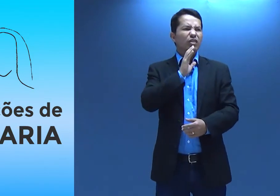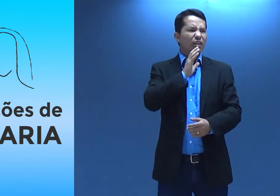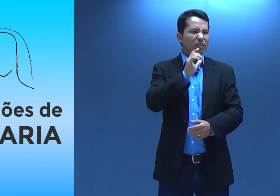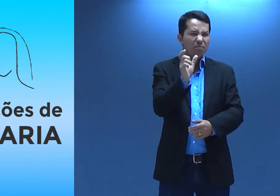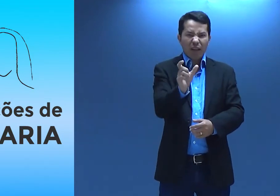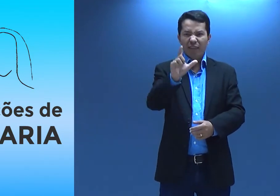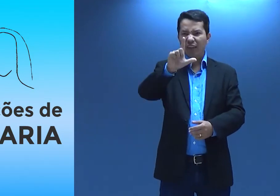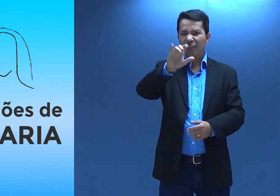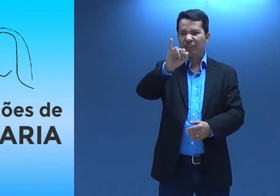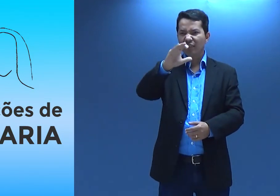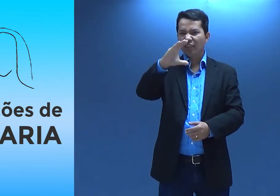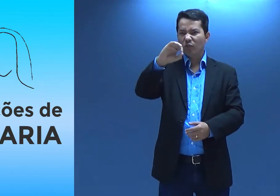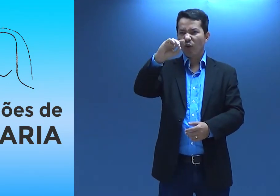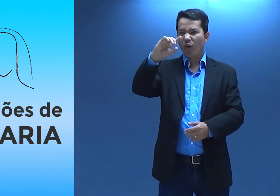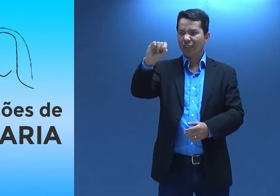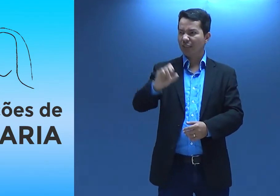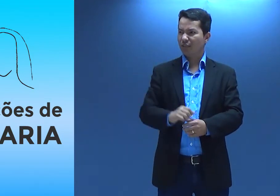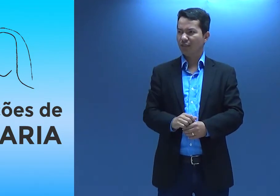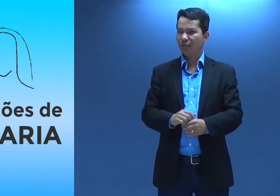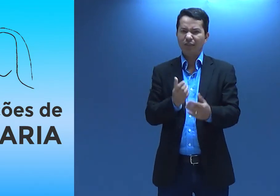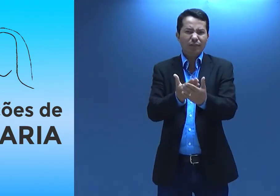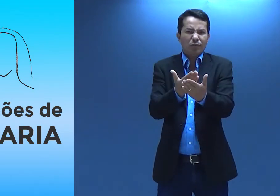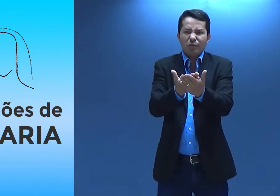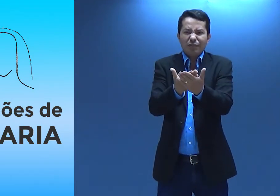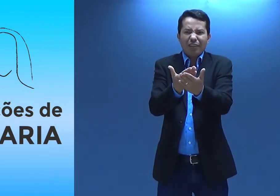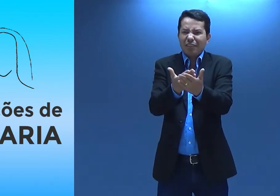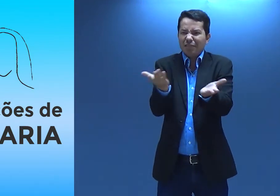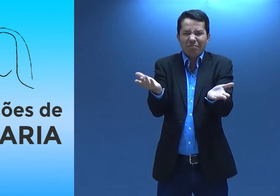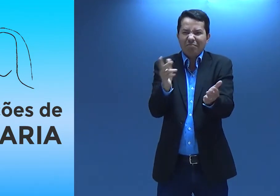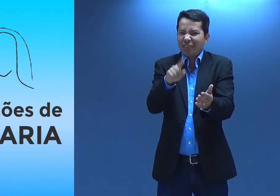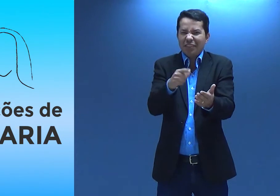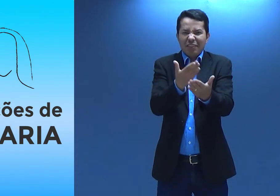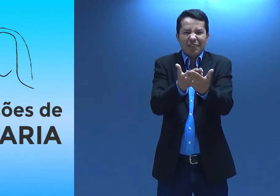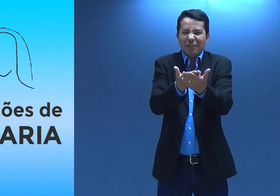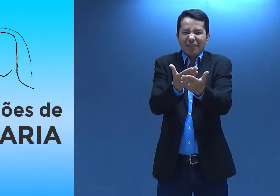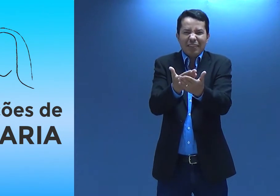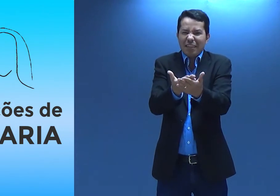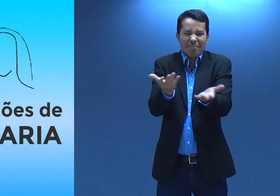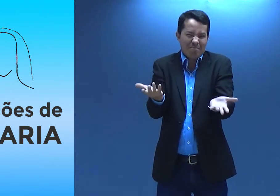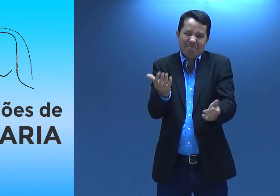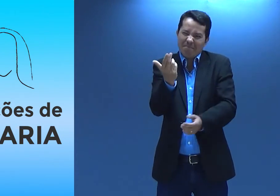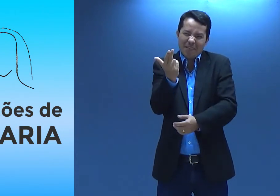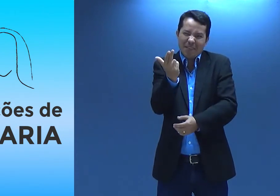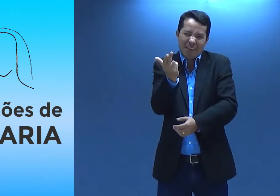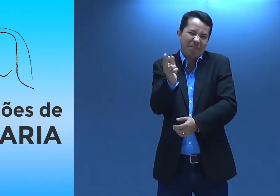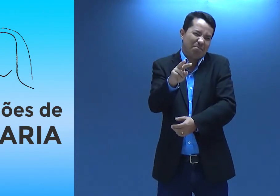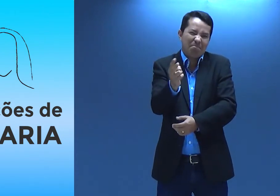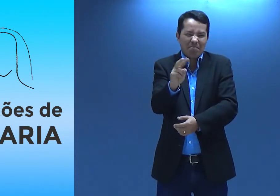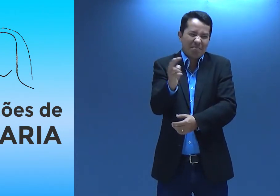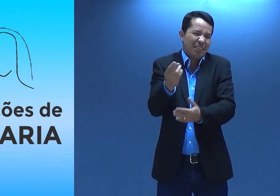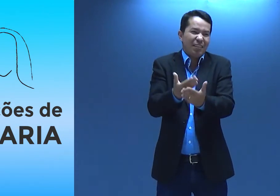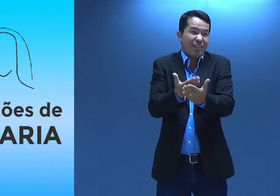Vocês conhecem essa palavra? Lições? É como se fosse estudar, né? A mesma coisa.